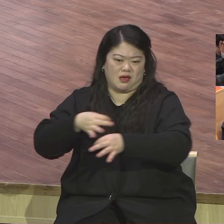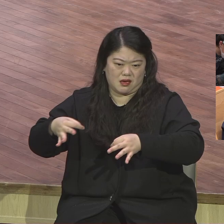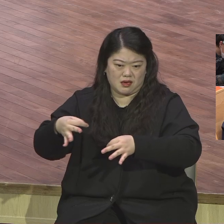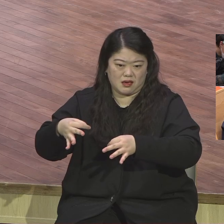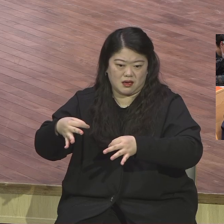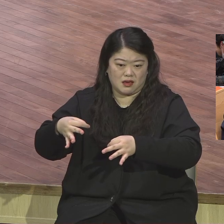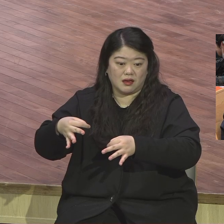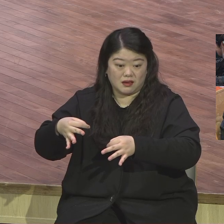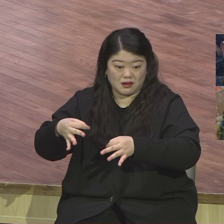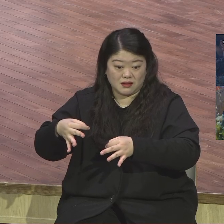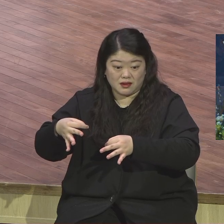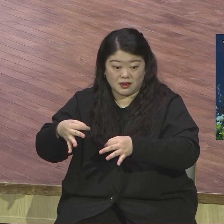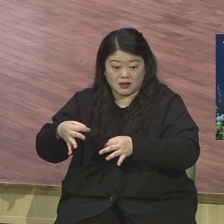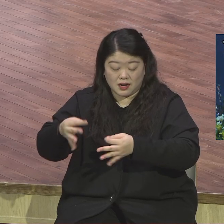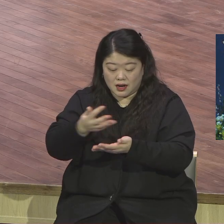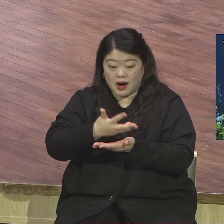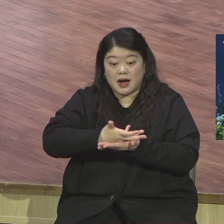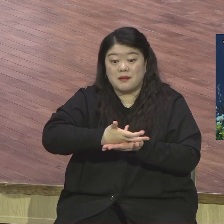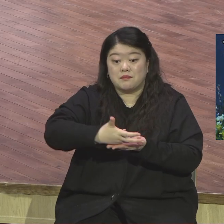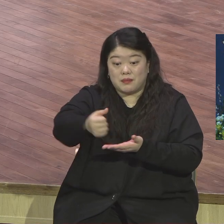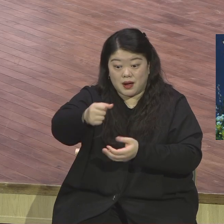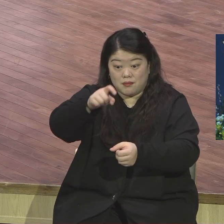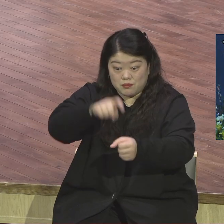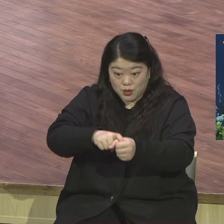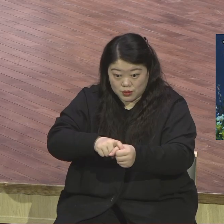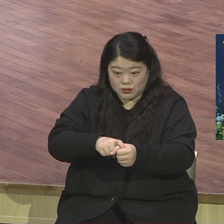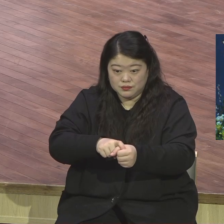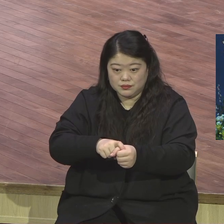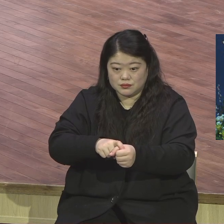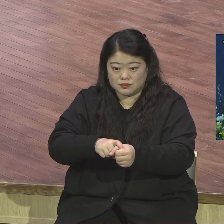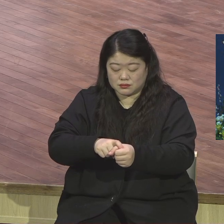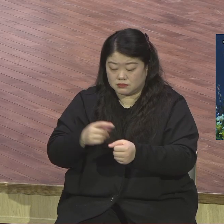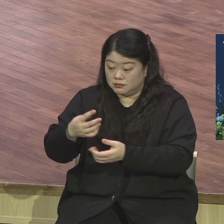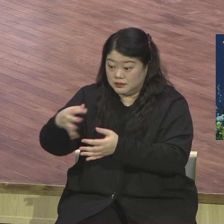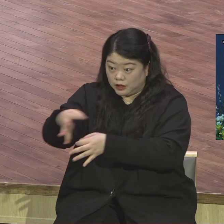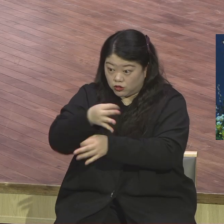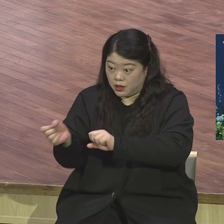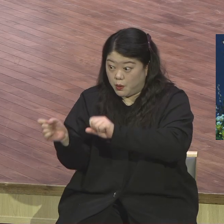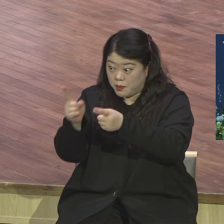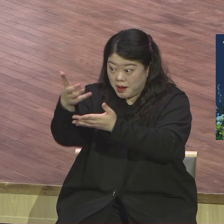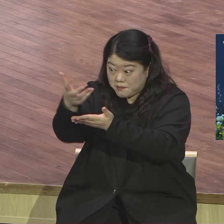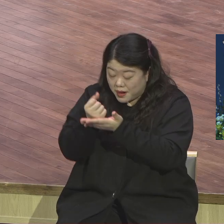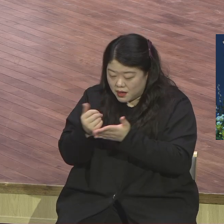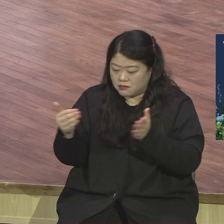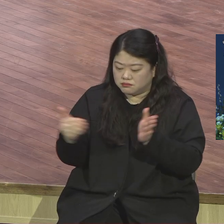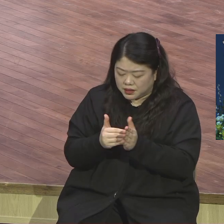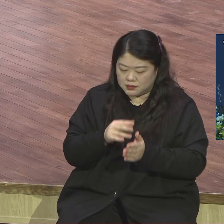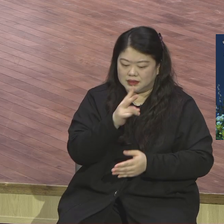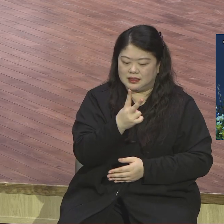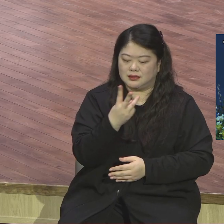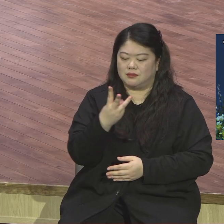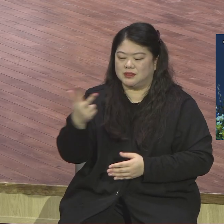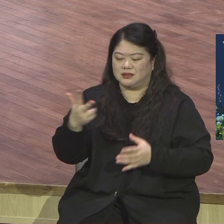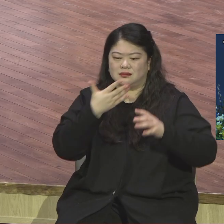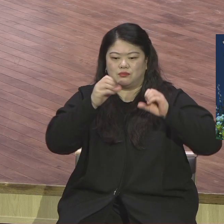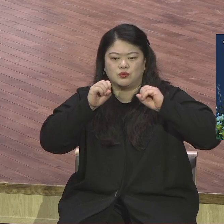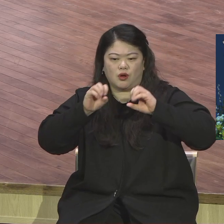회복을 통해서 2, 3, 7에 빛이 비치게 됩니다 코리덴 붐이란 분은 기도에 대해 이렇게 강조했어요